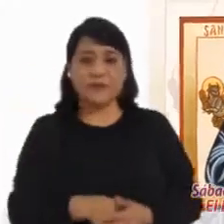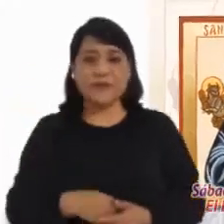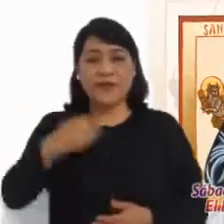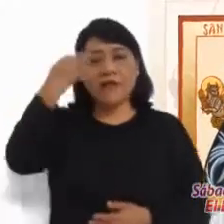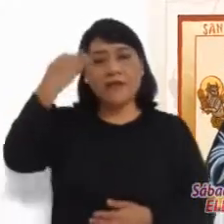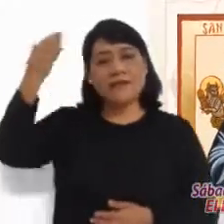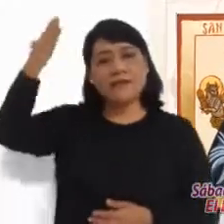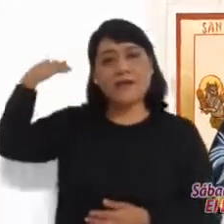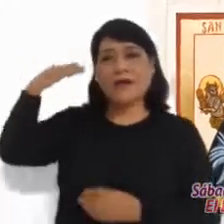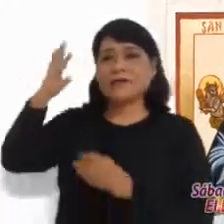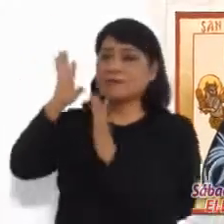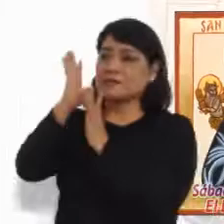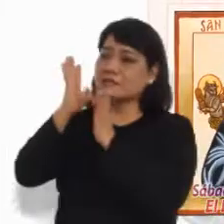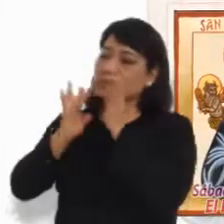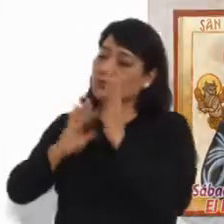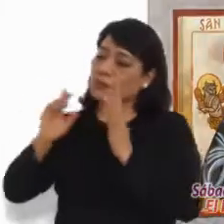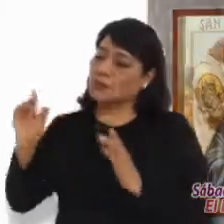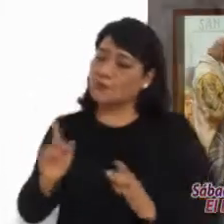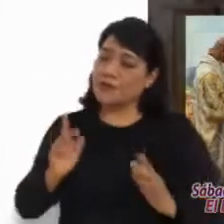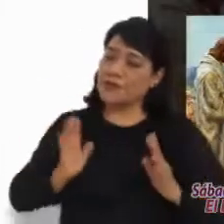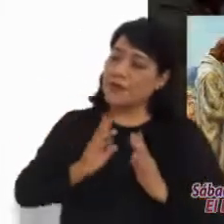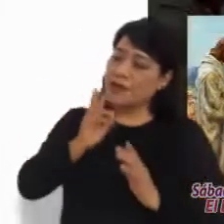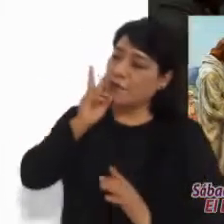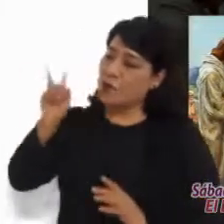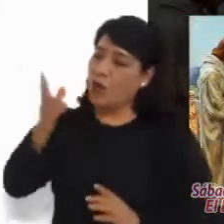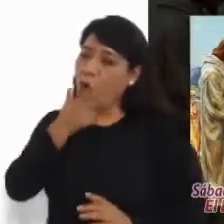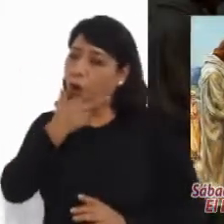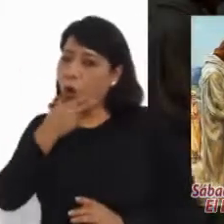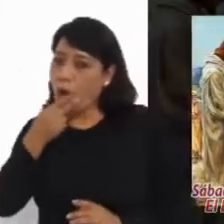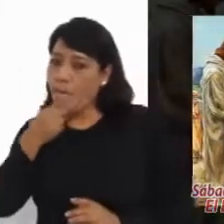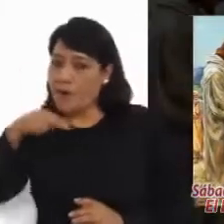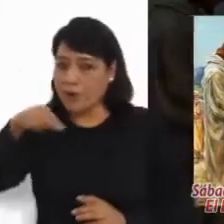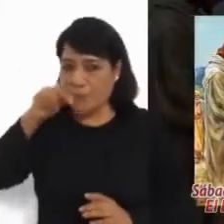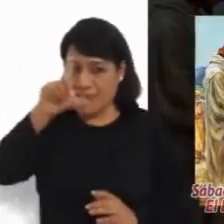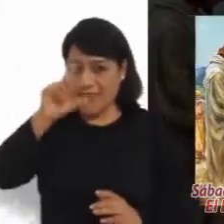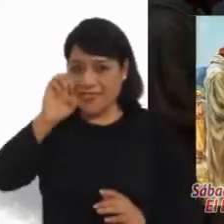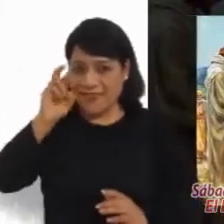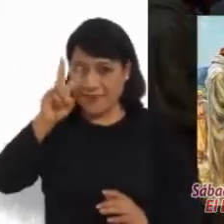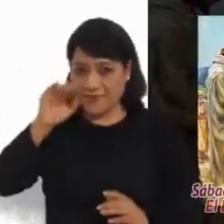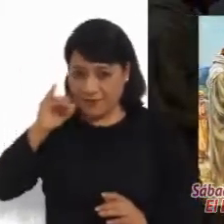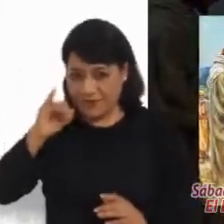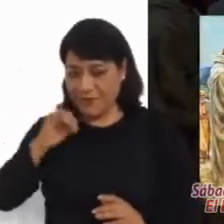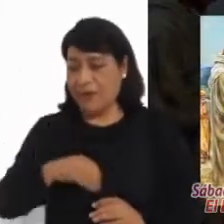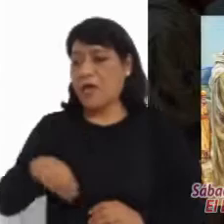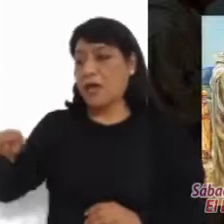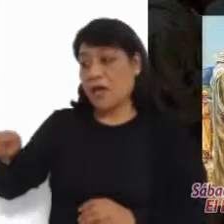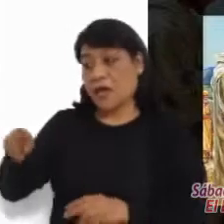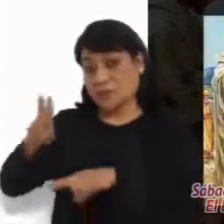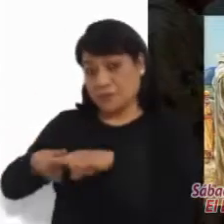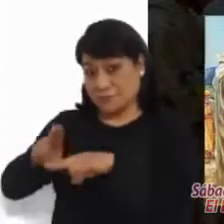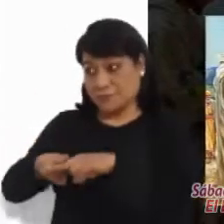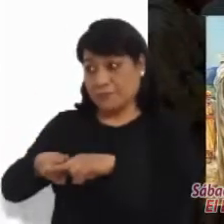En aquel tiempo, vio Jesús a un publicano llamado Leví, Mateo, sentado en su despacho de